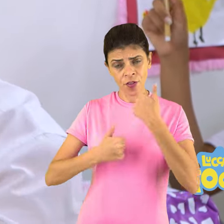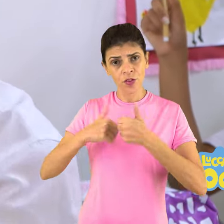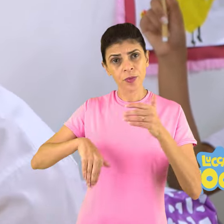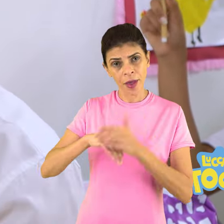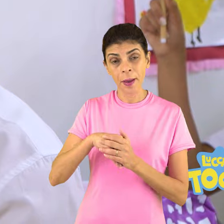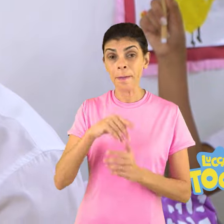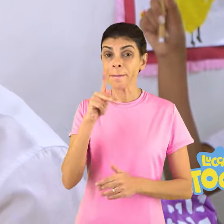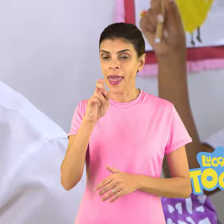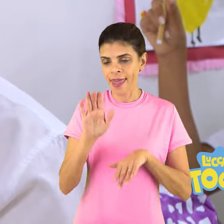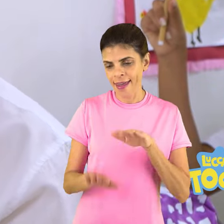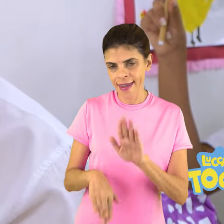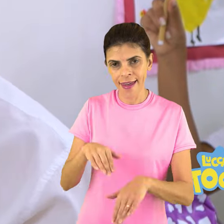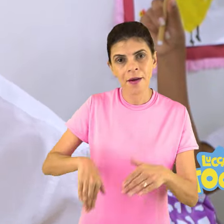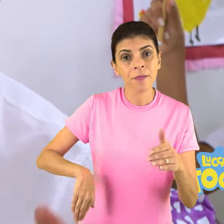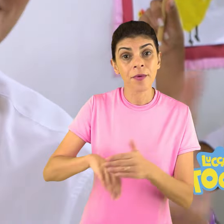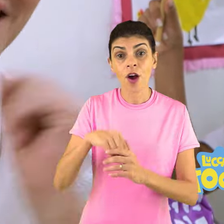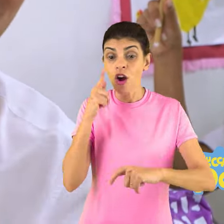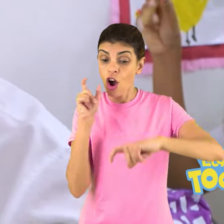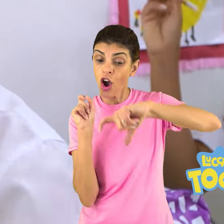os pés e ganha quem fizer mais cestas.